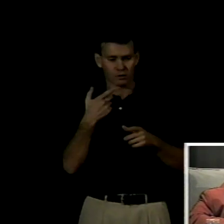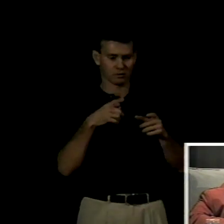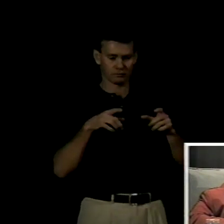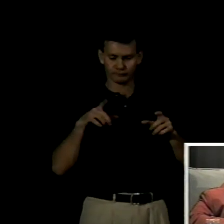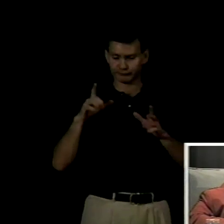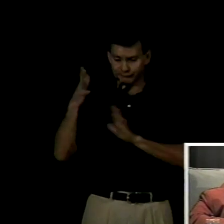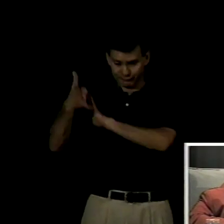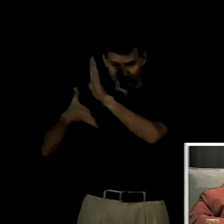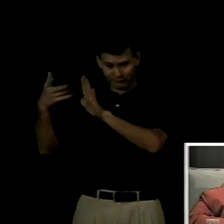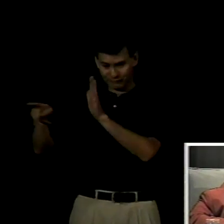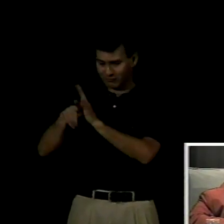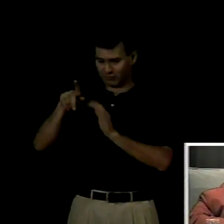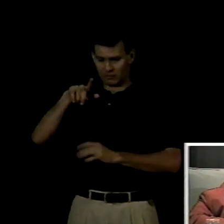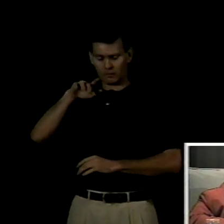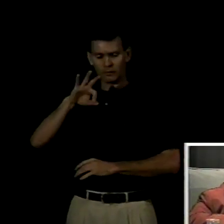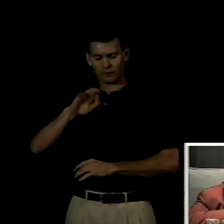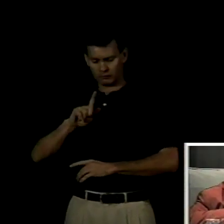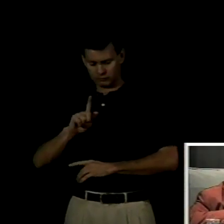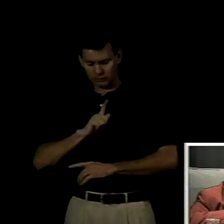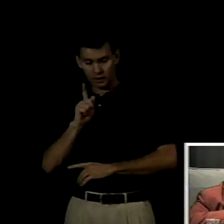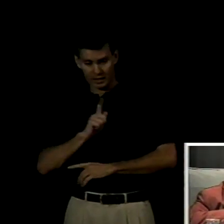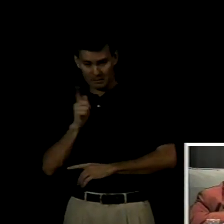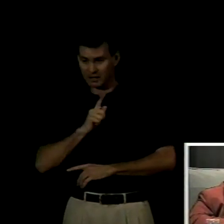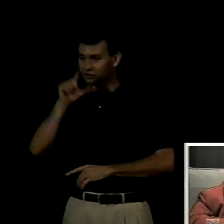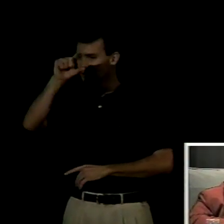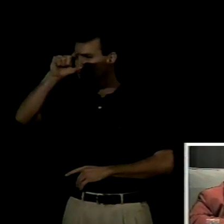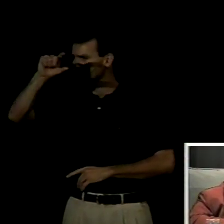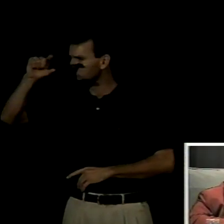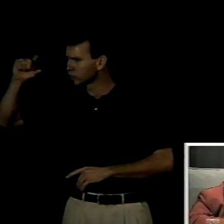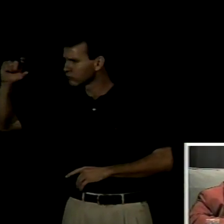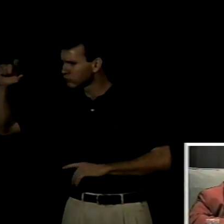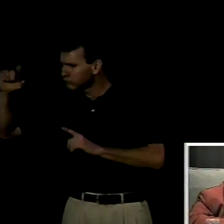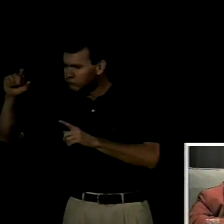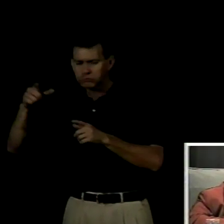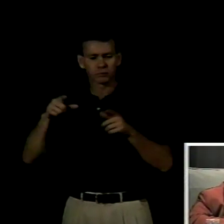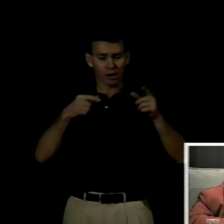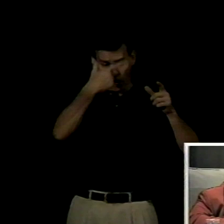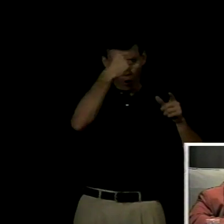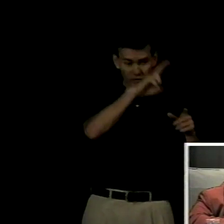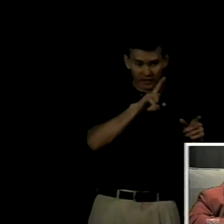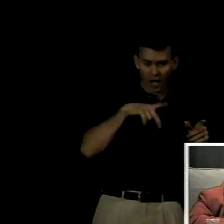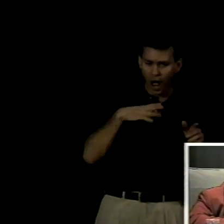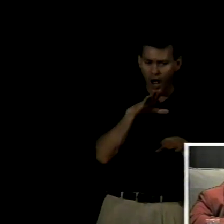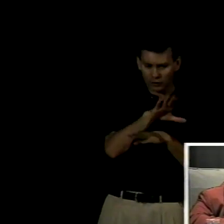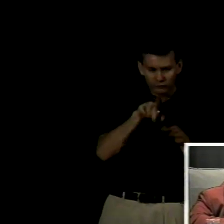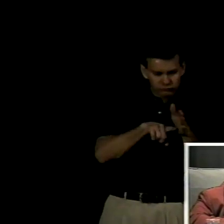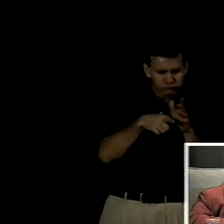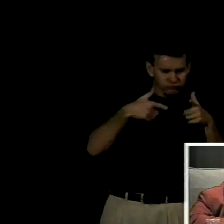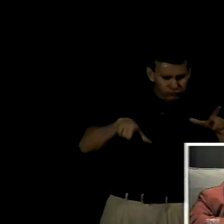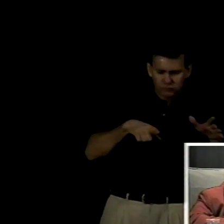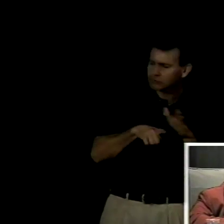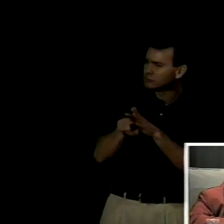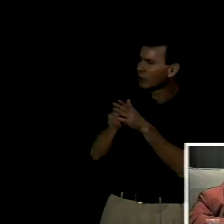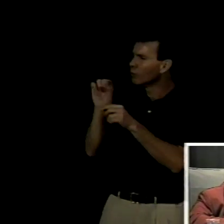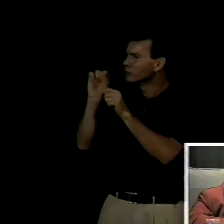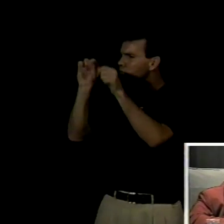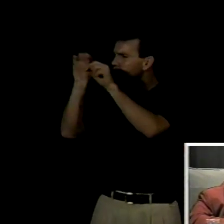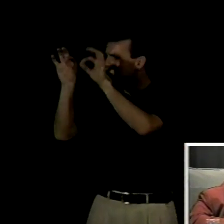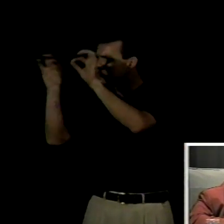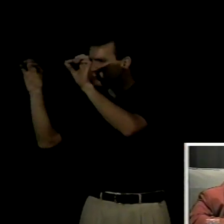en práctica del plan otro elemento fuente de dificultades fue la característica multicultural del proyecto el programa